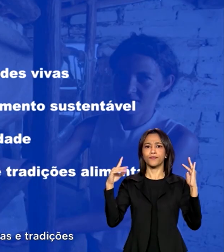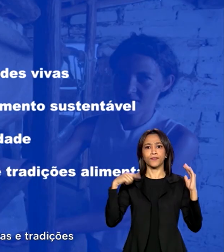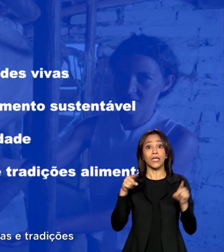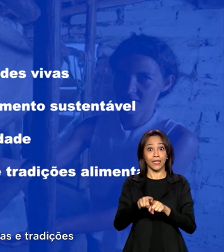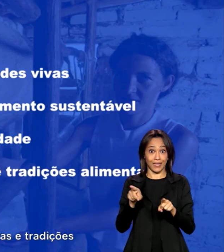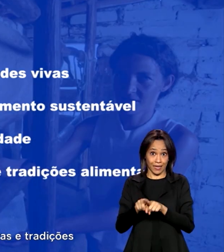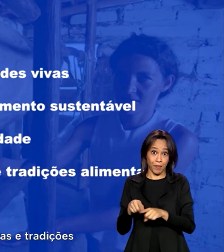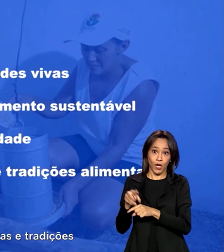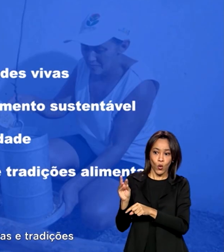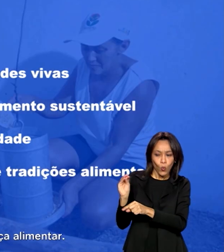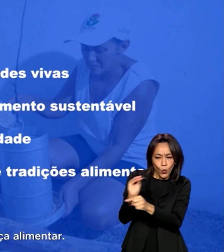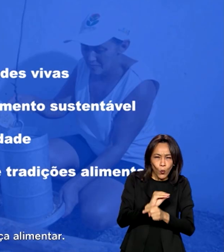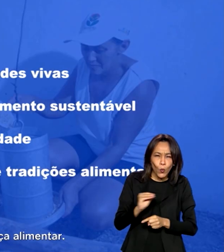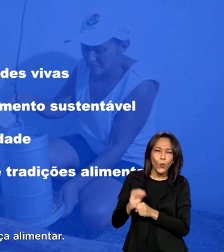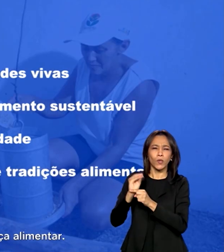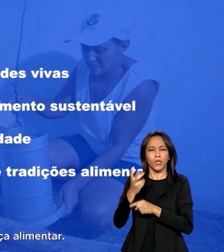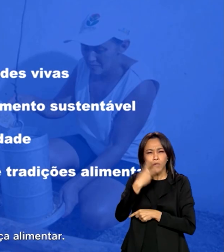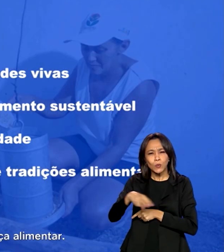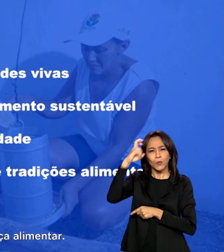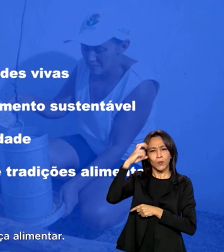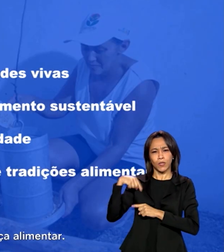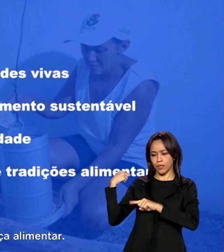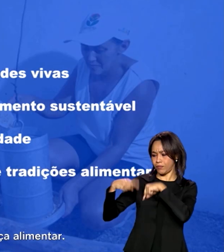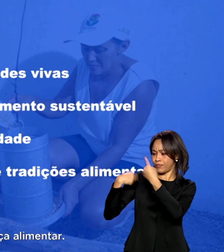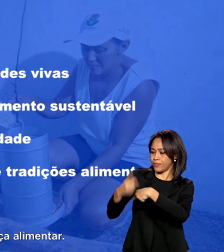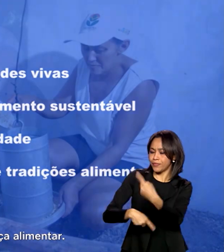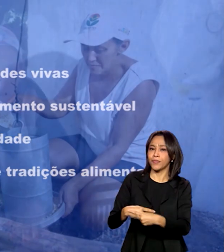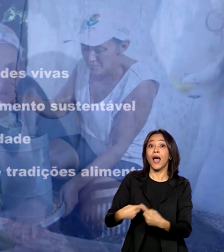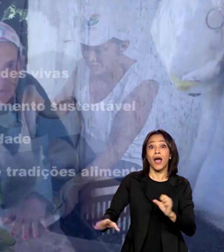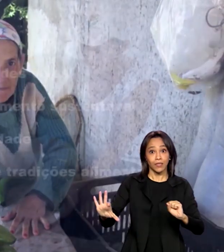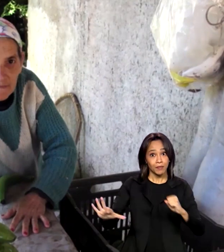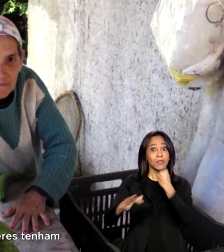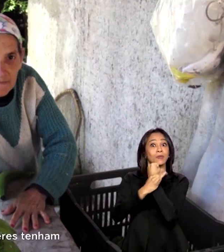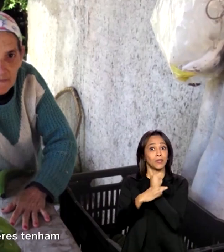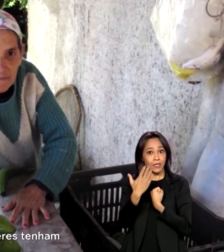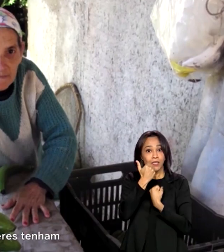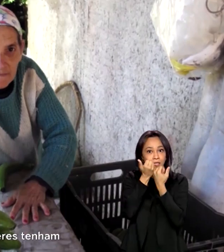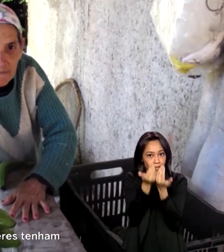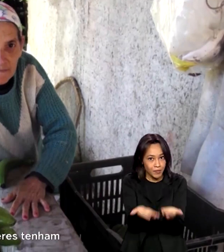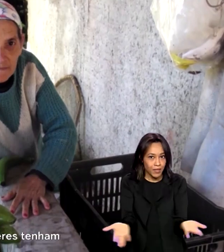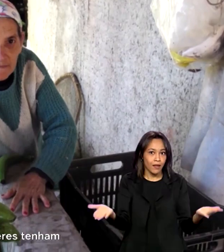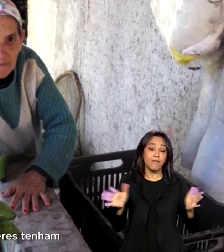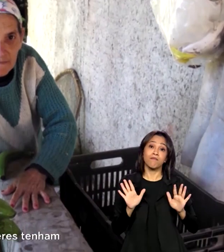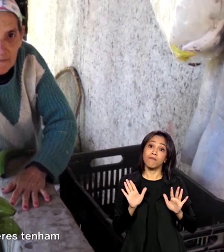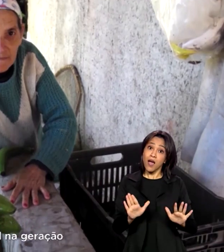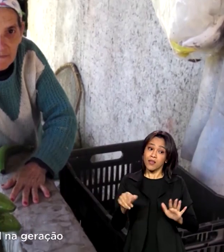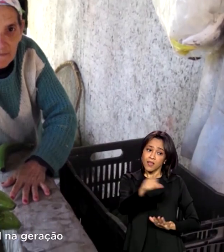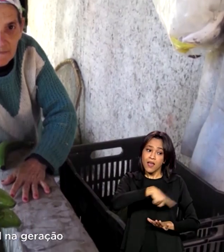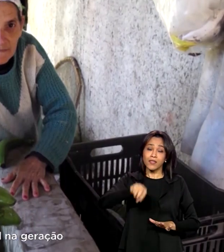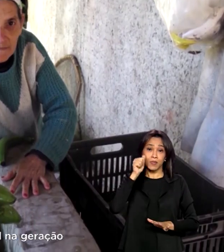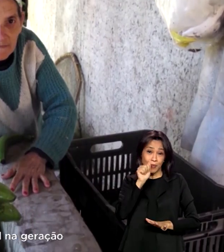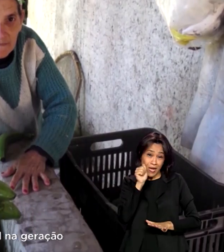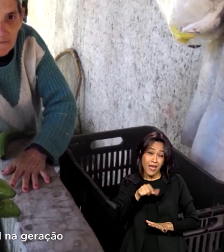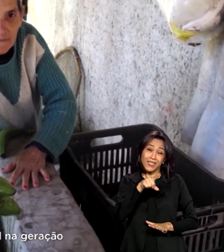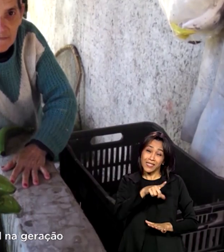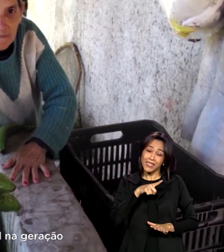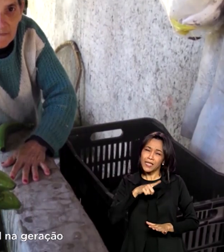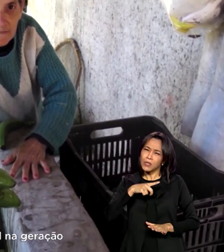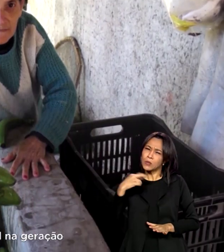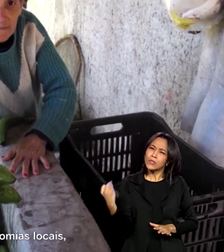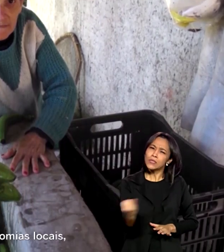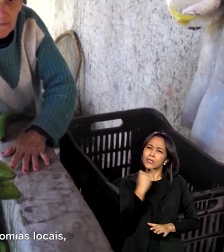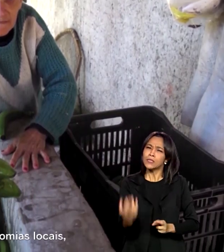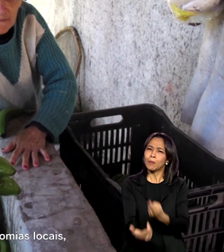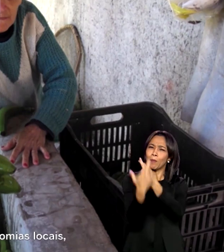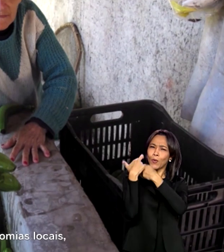culturas e tradições, garantindo a segurança alimentar. Mas, embora as mulheres tenham um papel fundamental